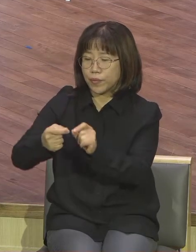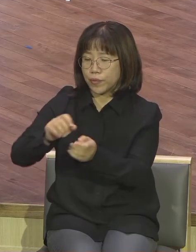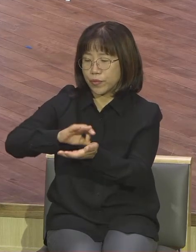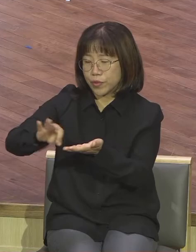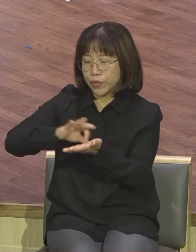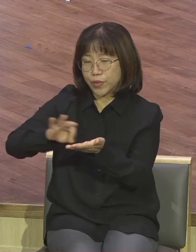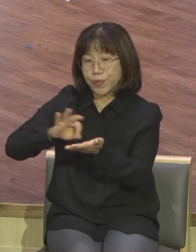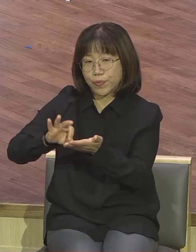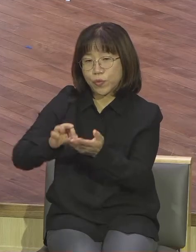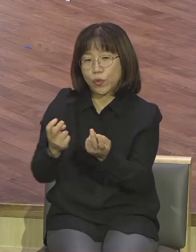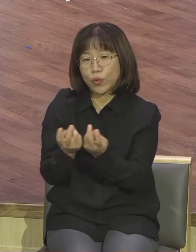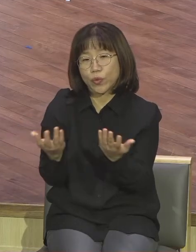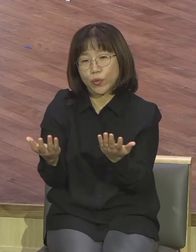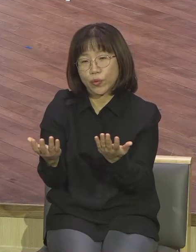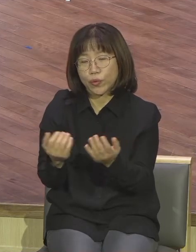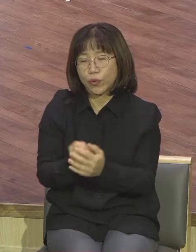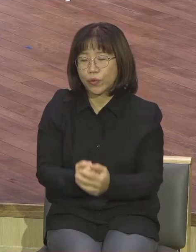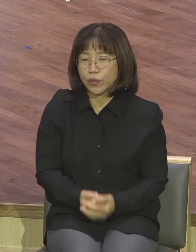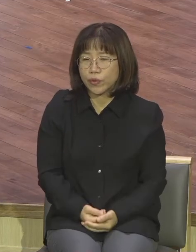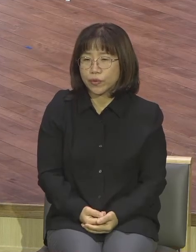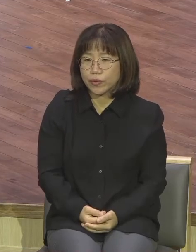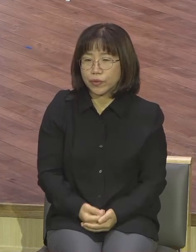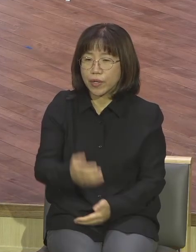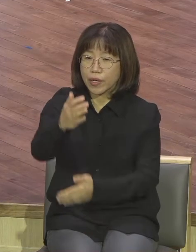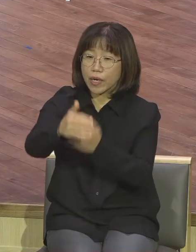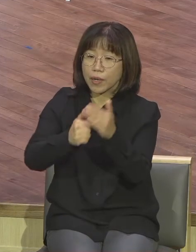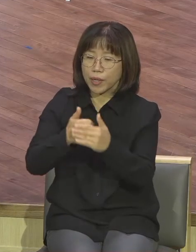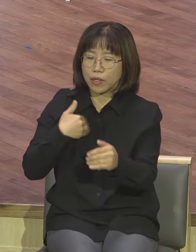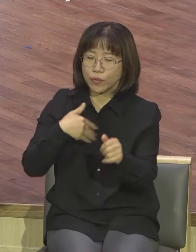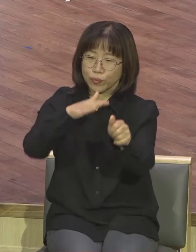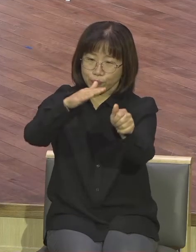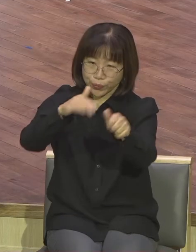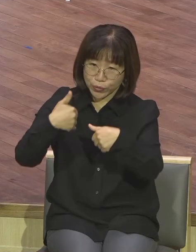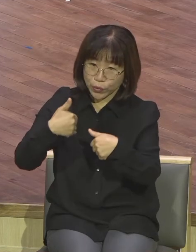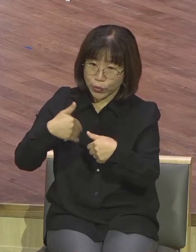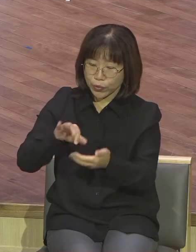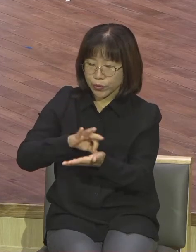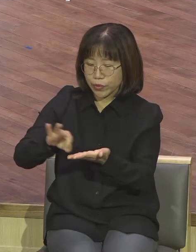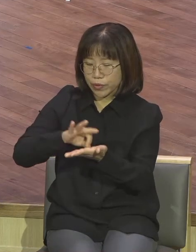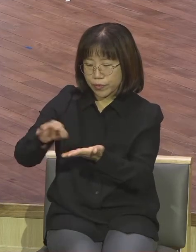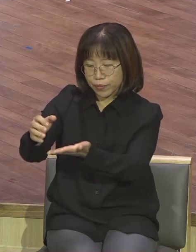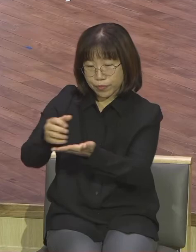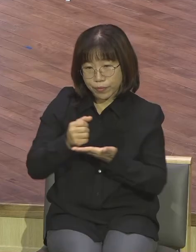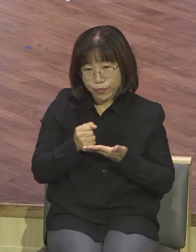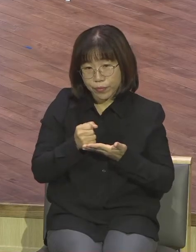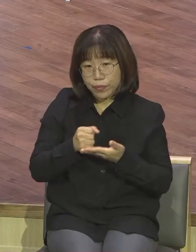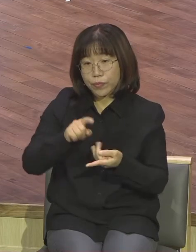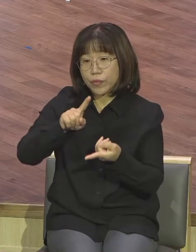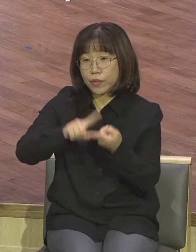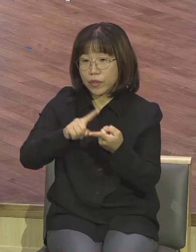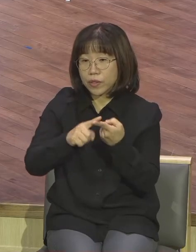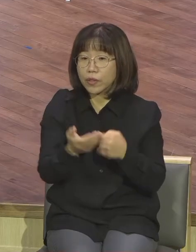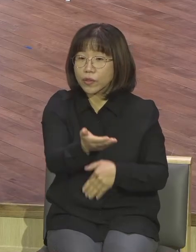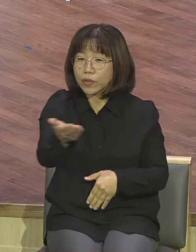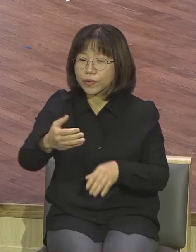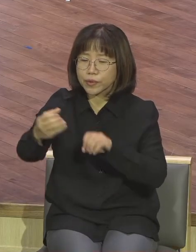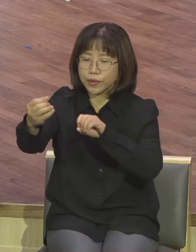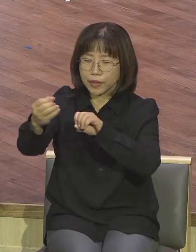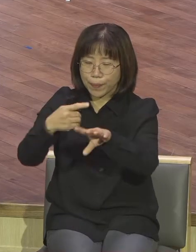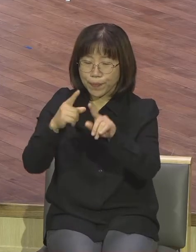하나님의 선택을 받고 쓰임 받게 될 것인가 여기에 답을 얻고 일평생